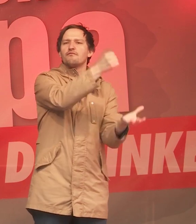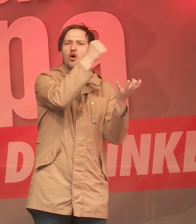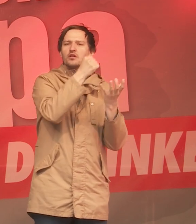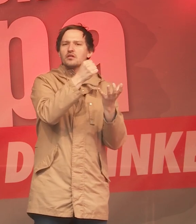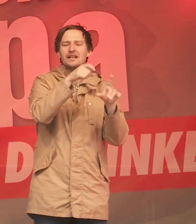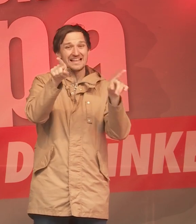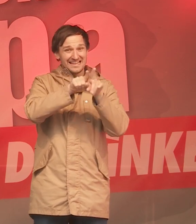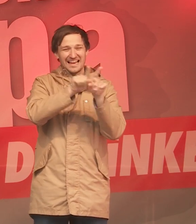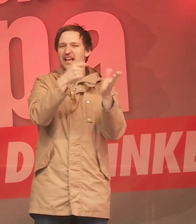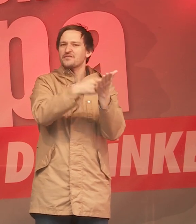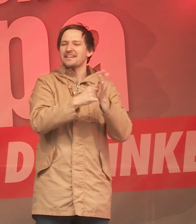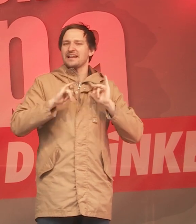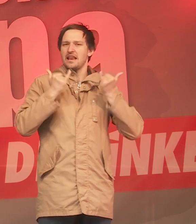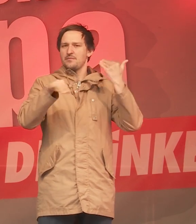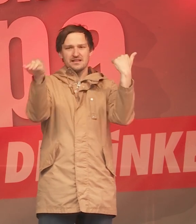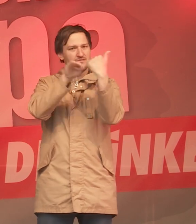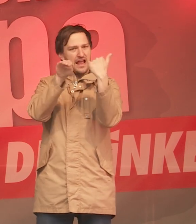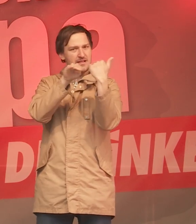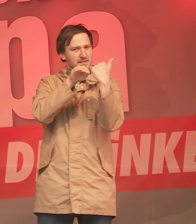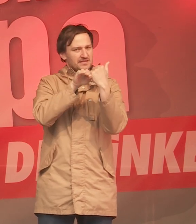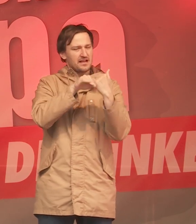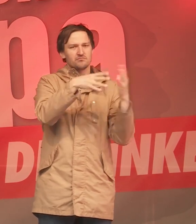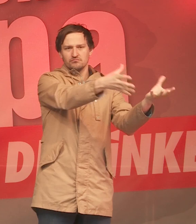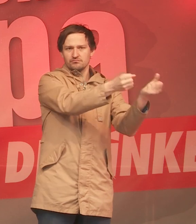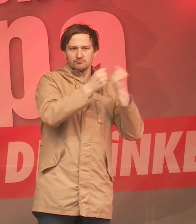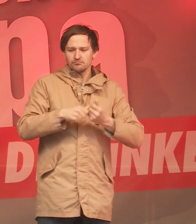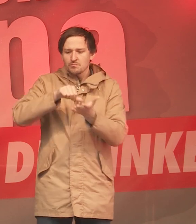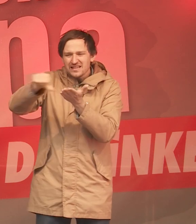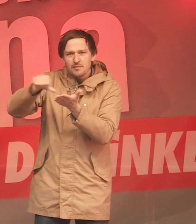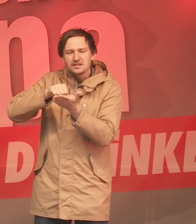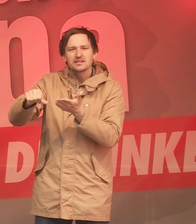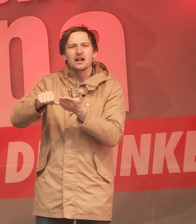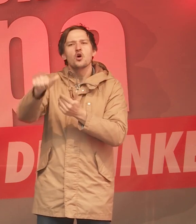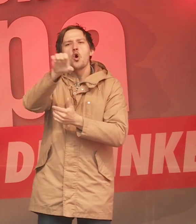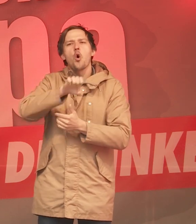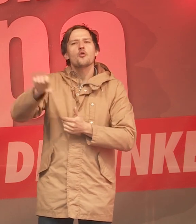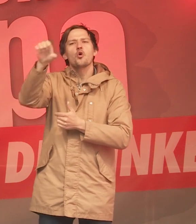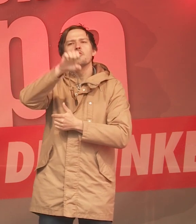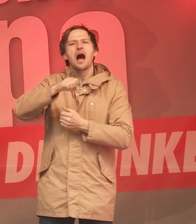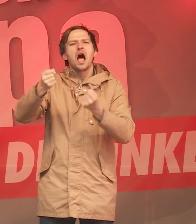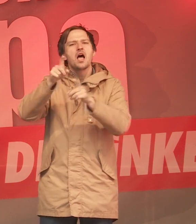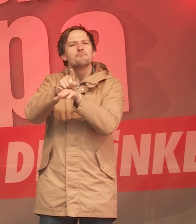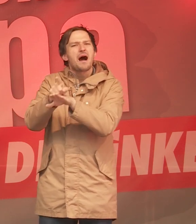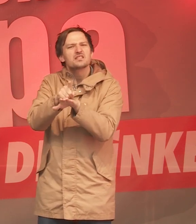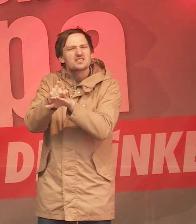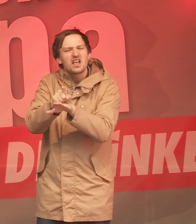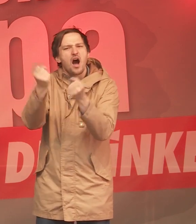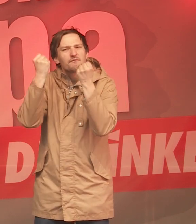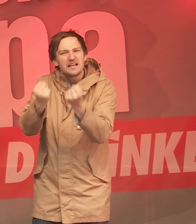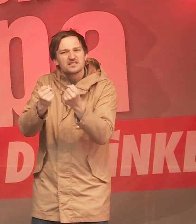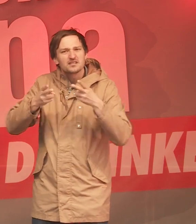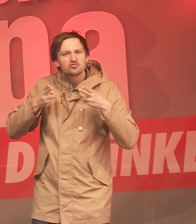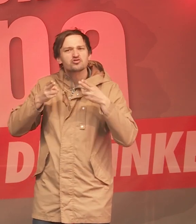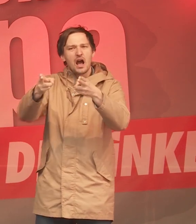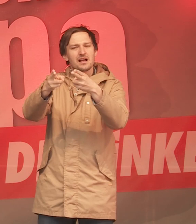Lebensverhältnisse, um panzerfeste Straßen und Schienen in Europa auszubauen, insbesondere